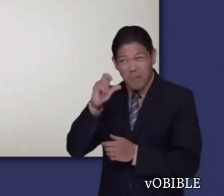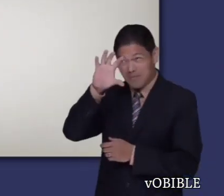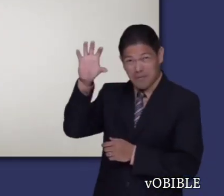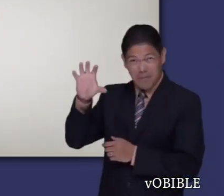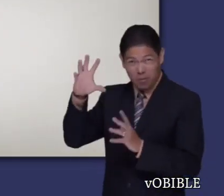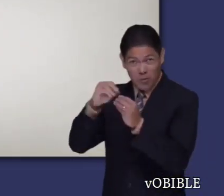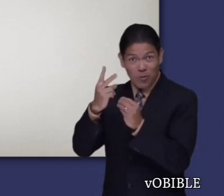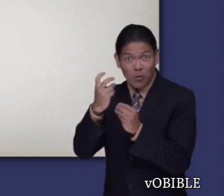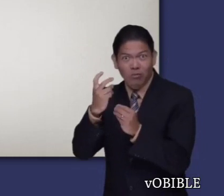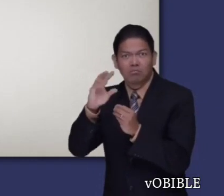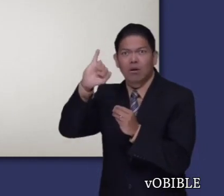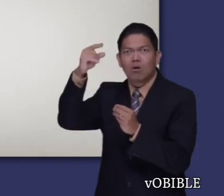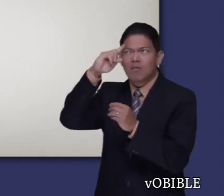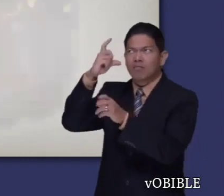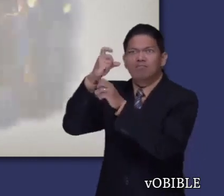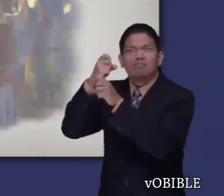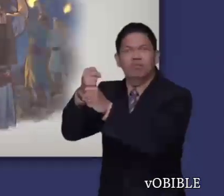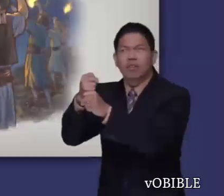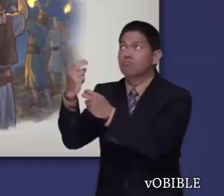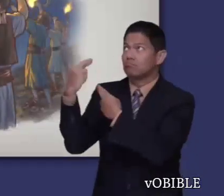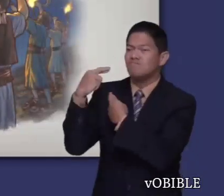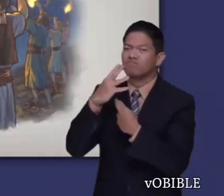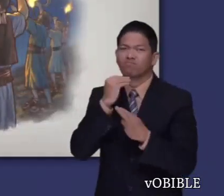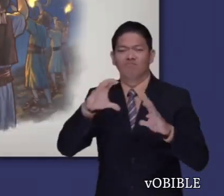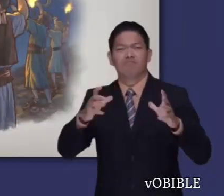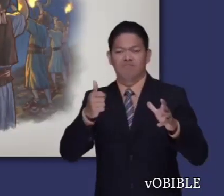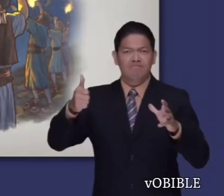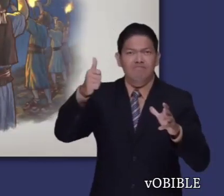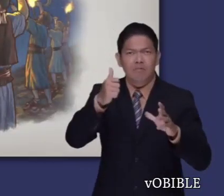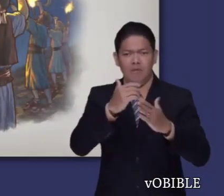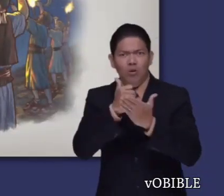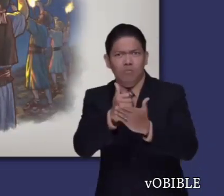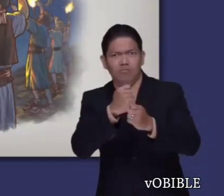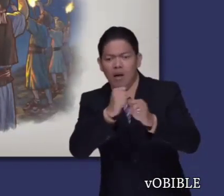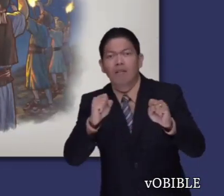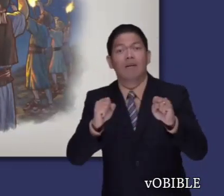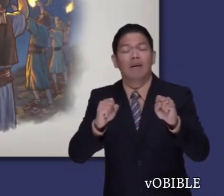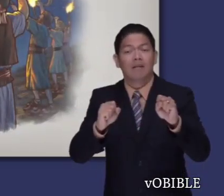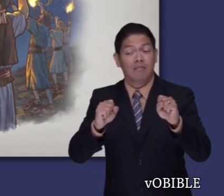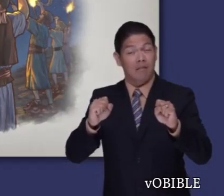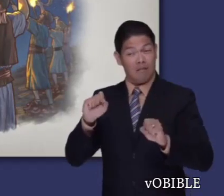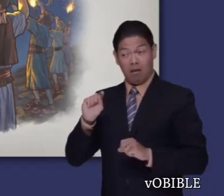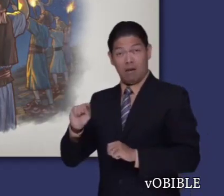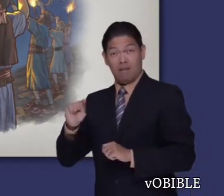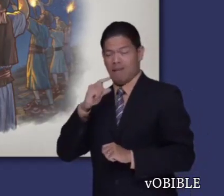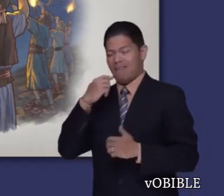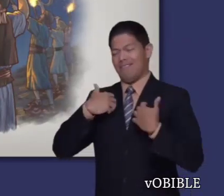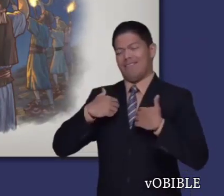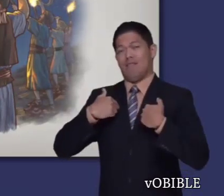¿Lo sabía? Los jueces de los que se habla en este libro eran hombres de fe que lideraban y salvaban al pueblo de Dios.